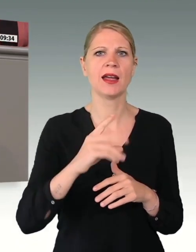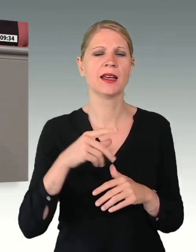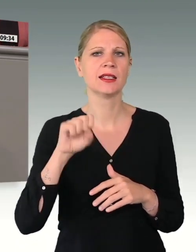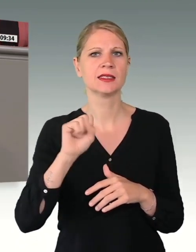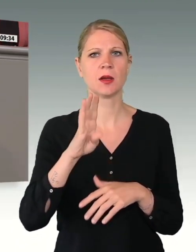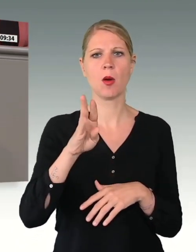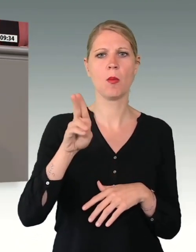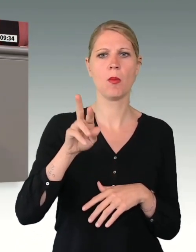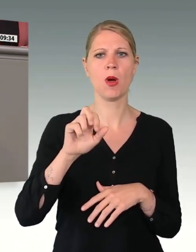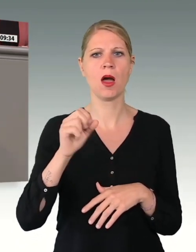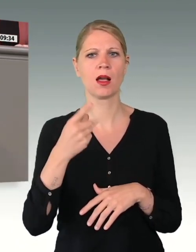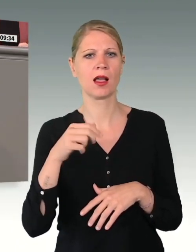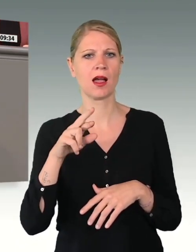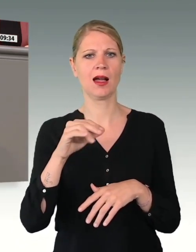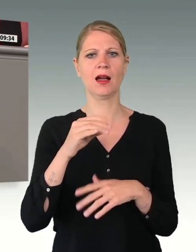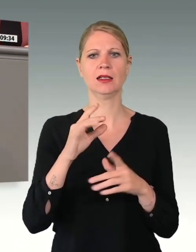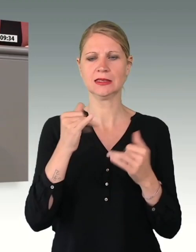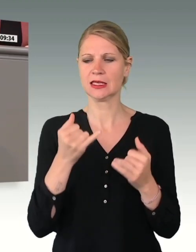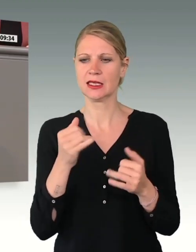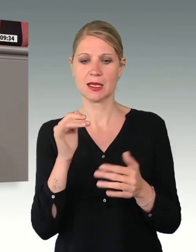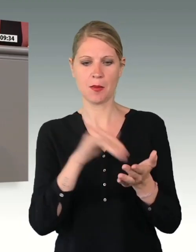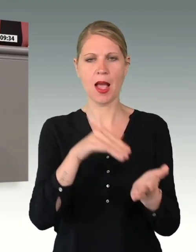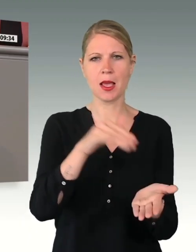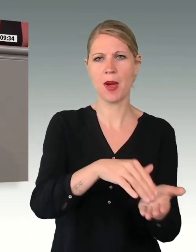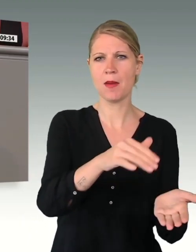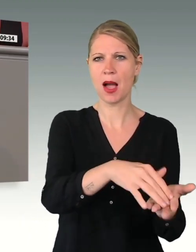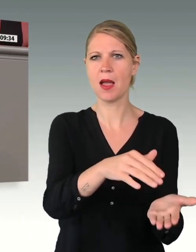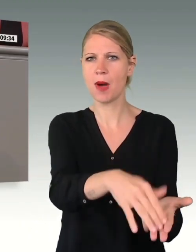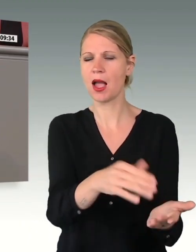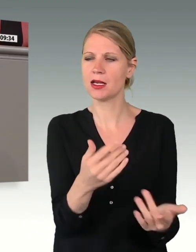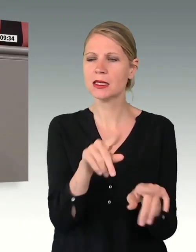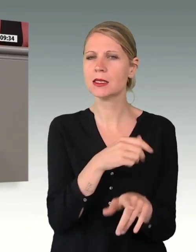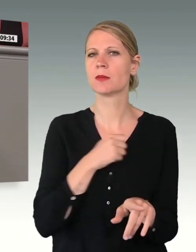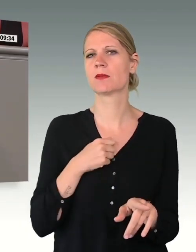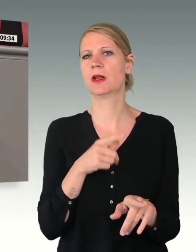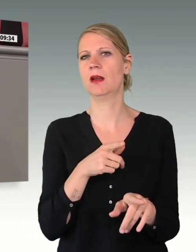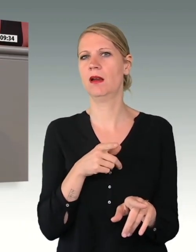als Einzelfälle abgetan und verharmlost. Das kann und darf nicht sein.